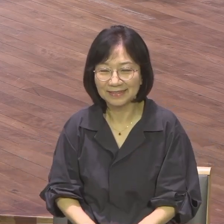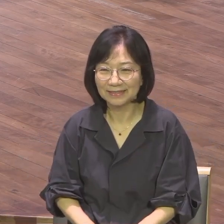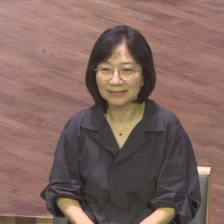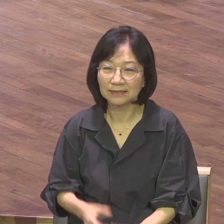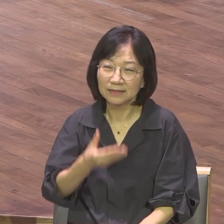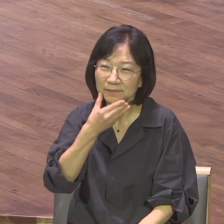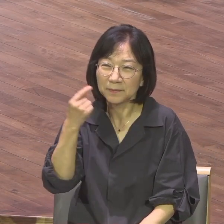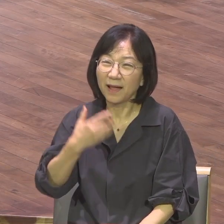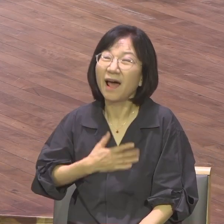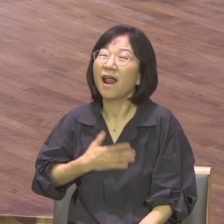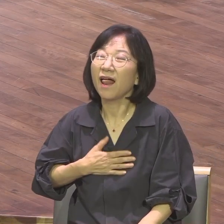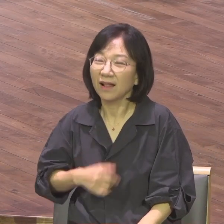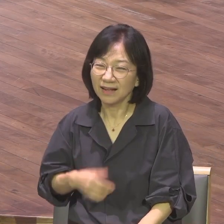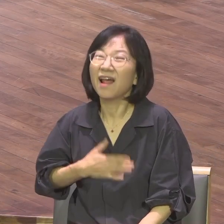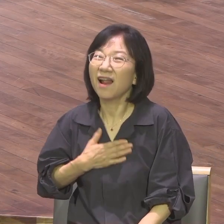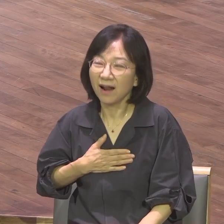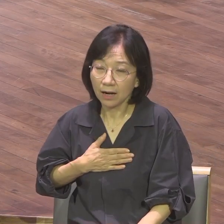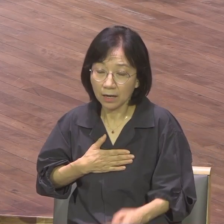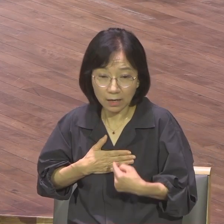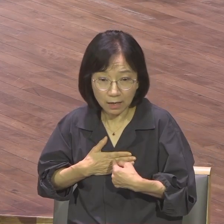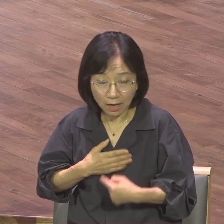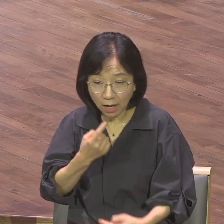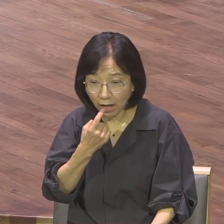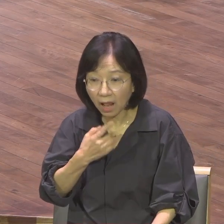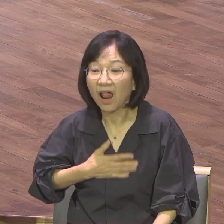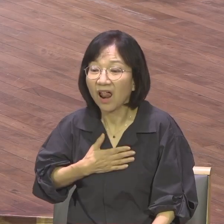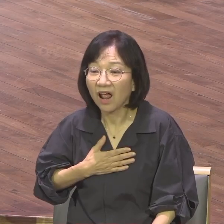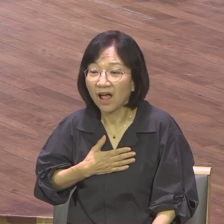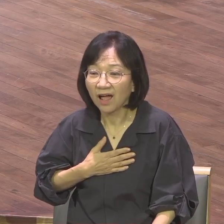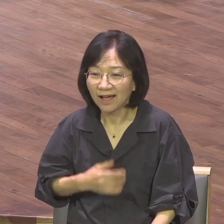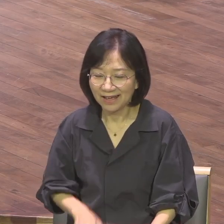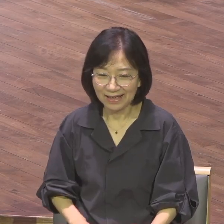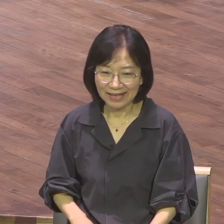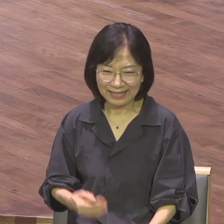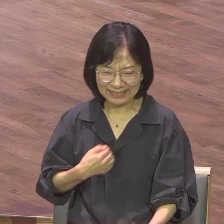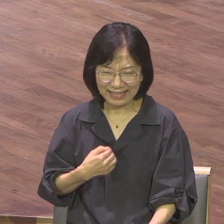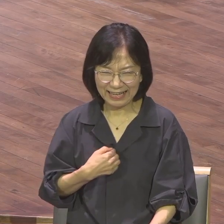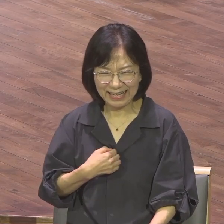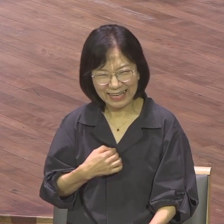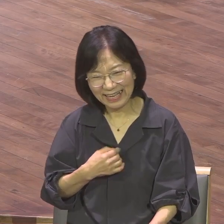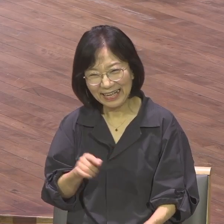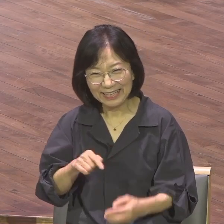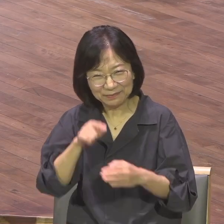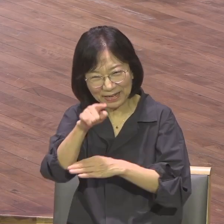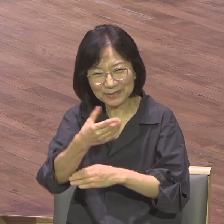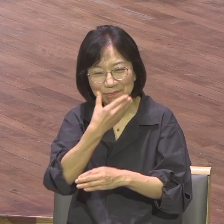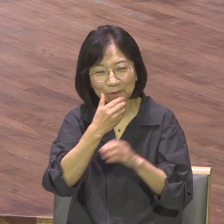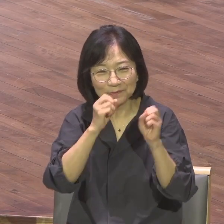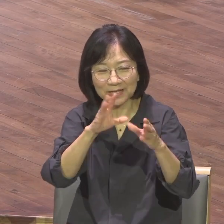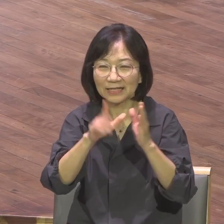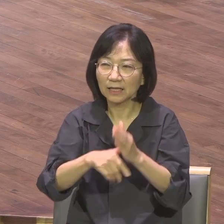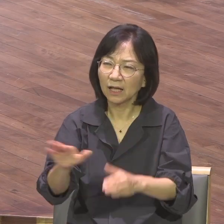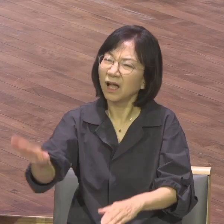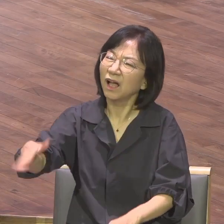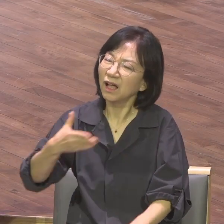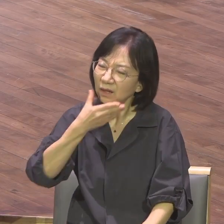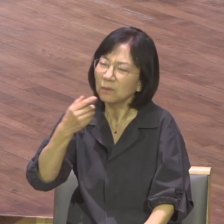아 나 복음 알아요. 제가 현장에서 전도할 때 제일 기분 나쁜 말 제일 속 터지는 말 안 돼요. 다 안 돼.